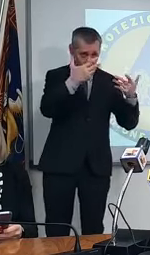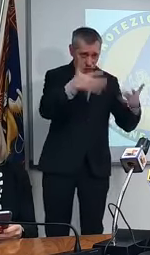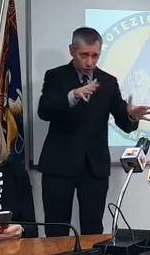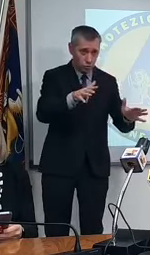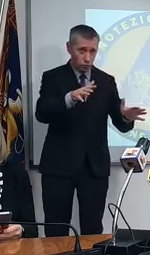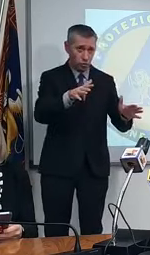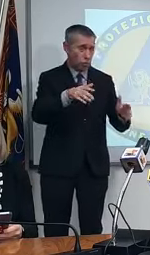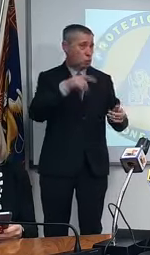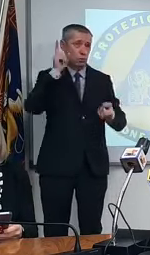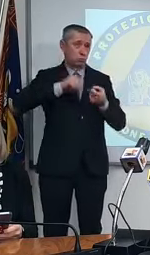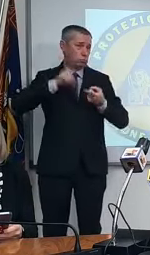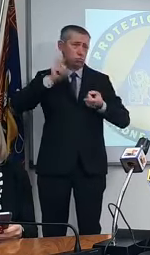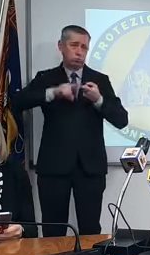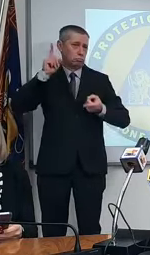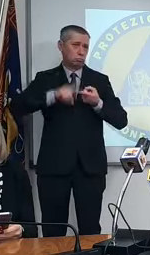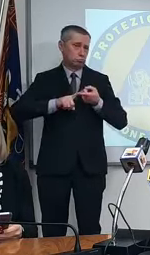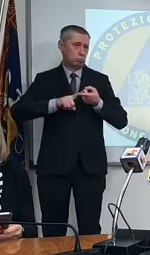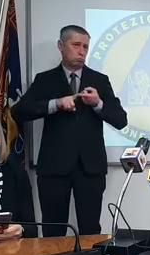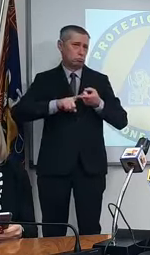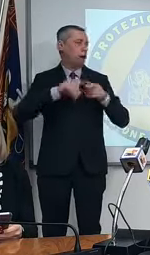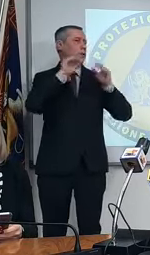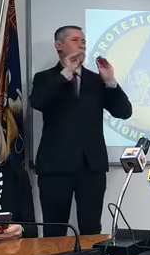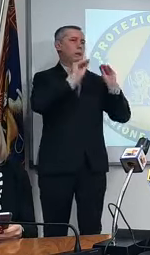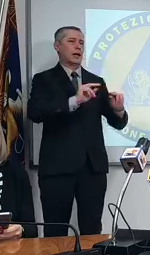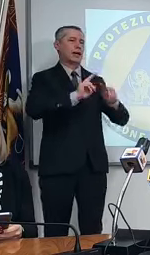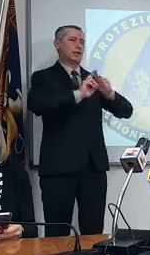po' di meno ma alla fine non ci sono magazzini